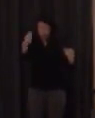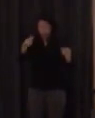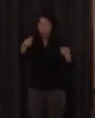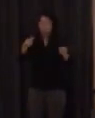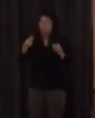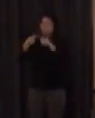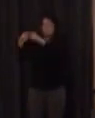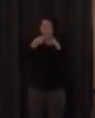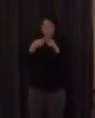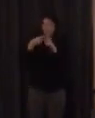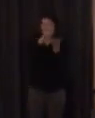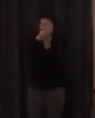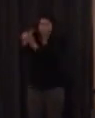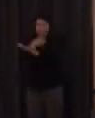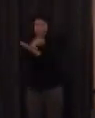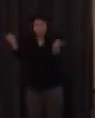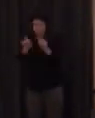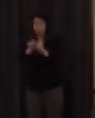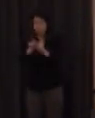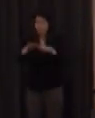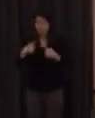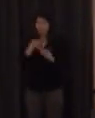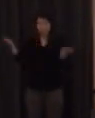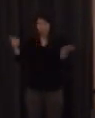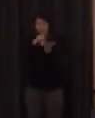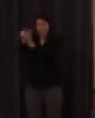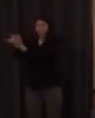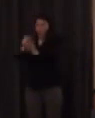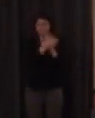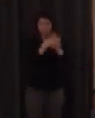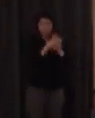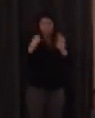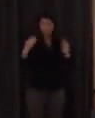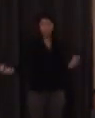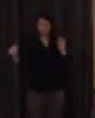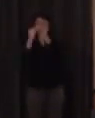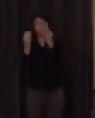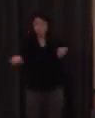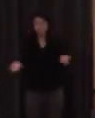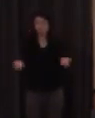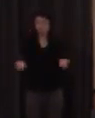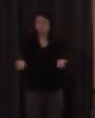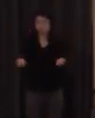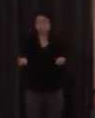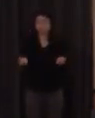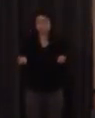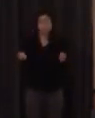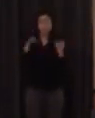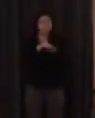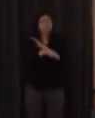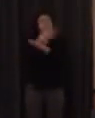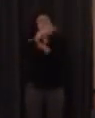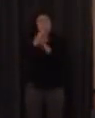ocurre en muchas otras lenguas y por tanto no solo en lengua de signos oye mira y estas otras lenguas